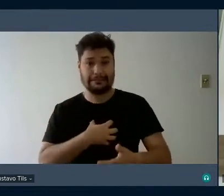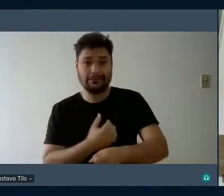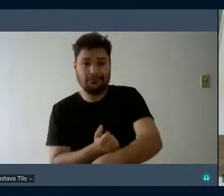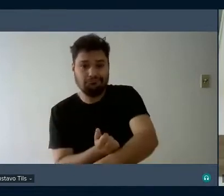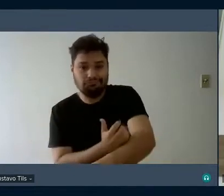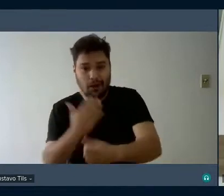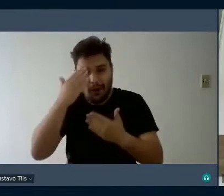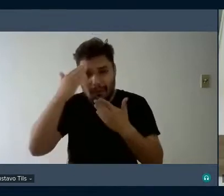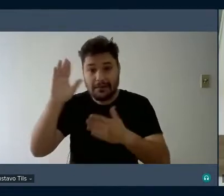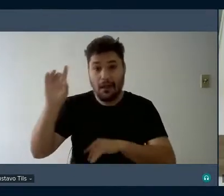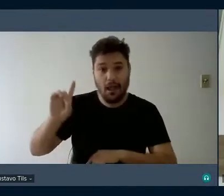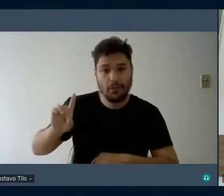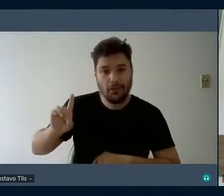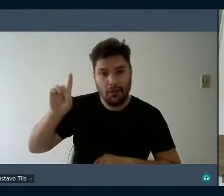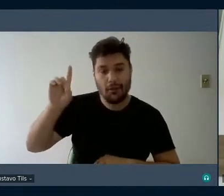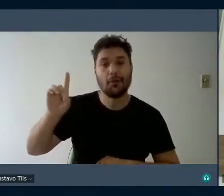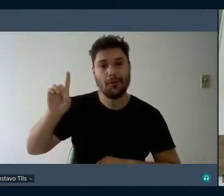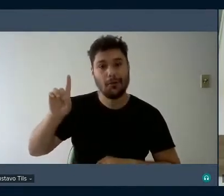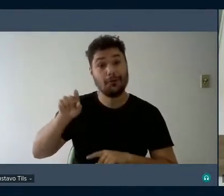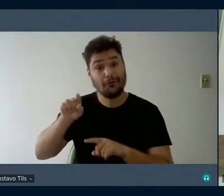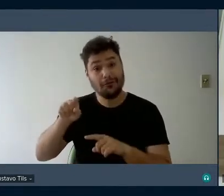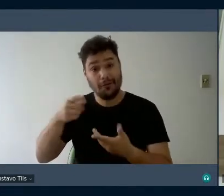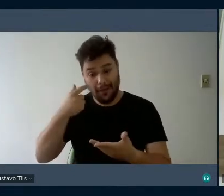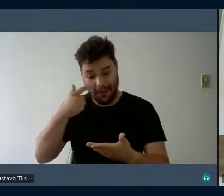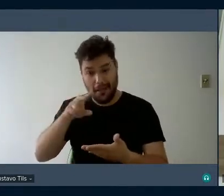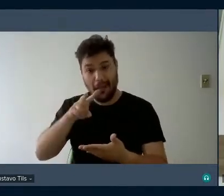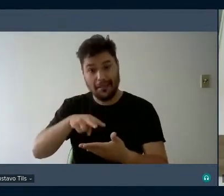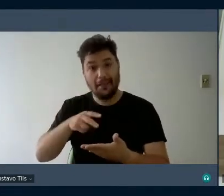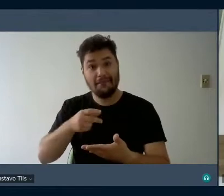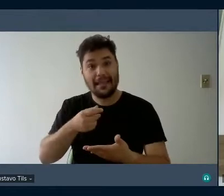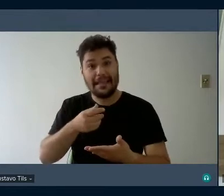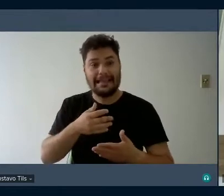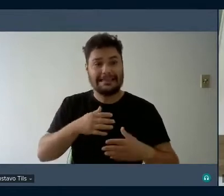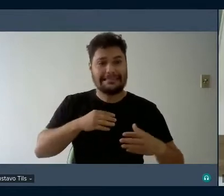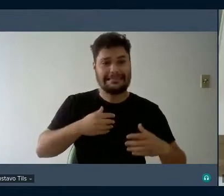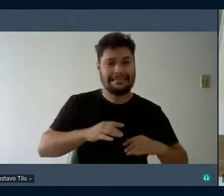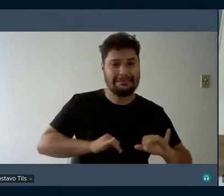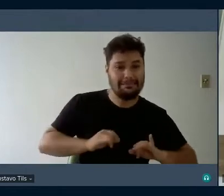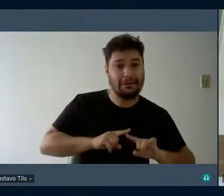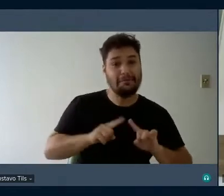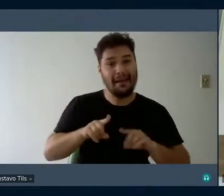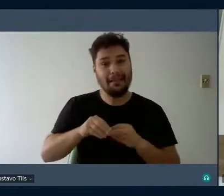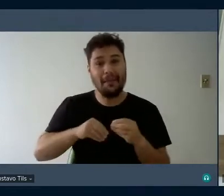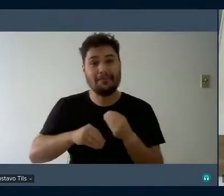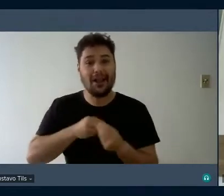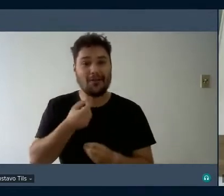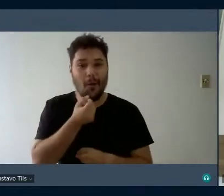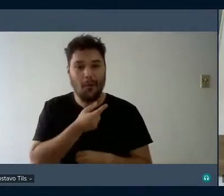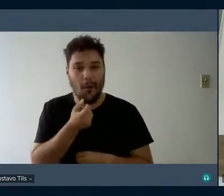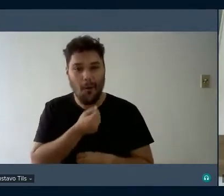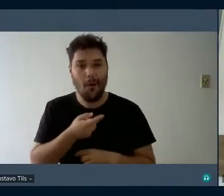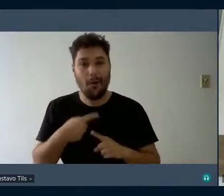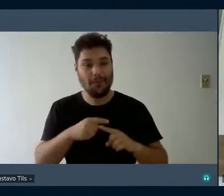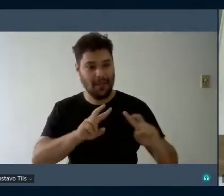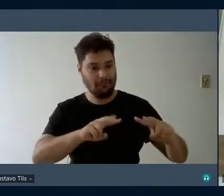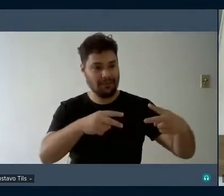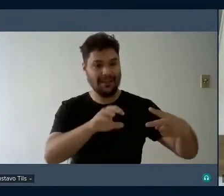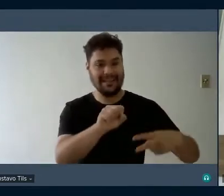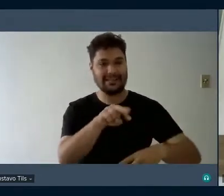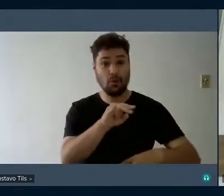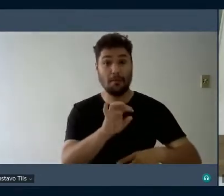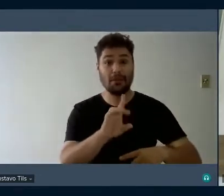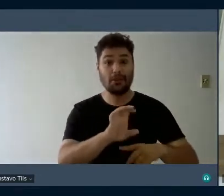teve um tom dramático, mas ao mesmo tempo de humor, quando no link logo, fomos ver o que Snoop Dogg diz de si,